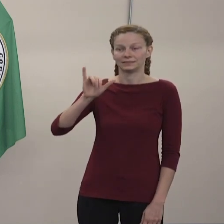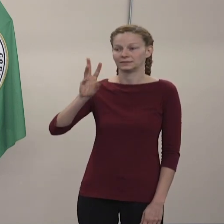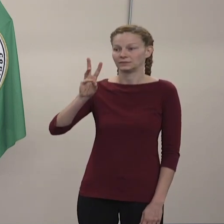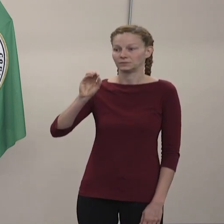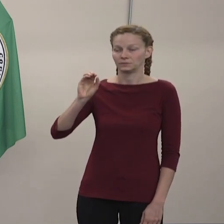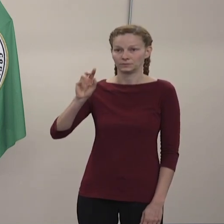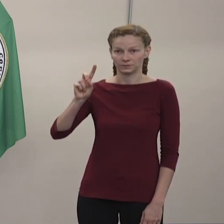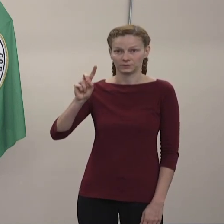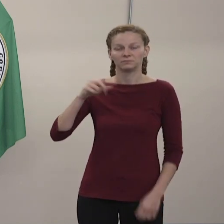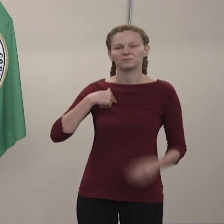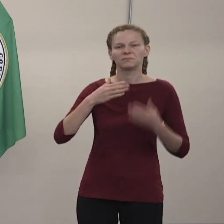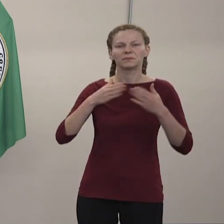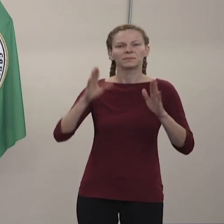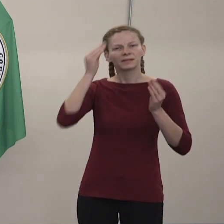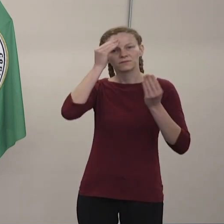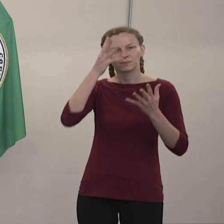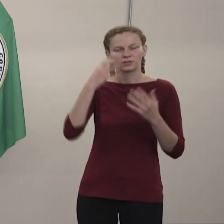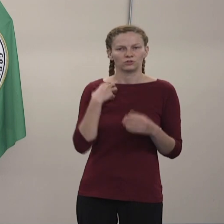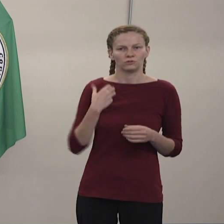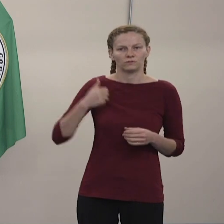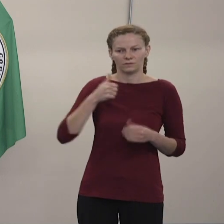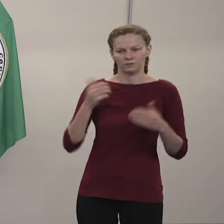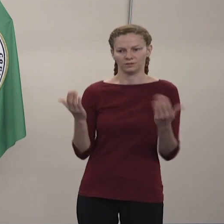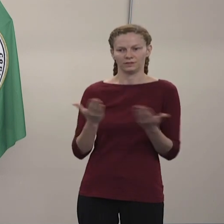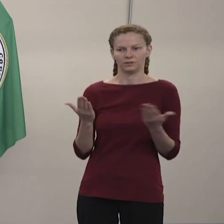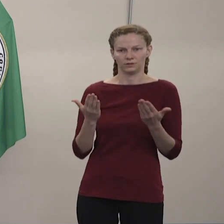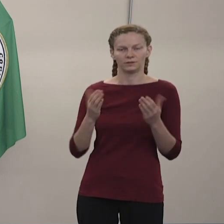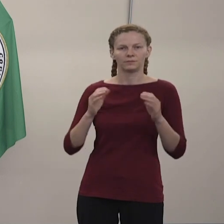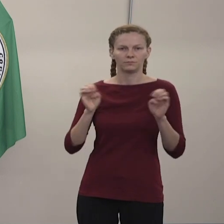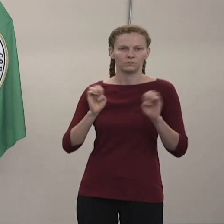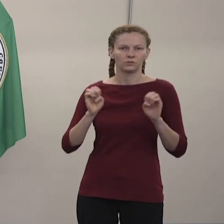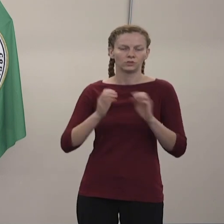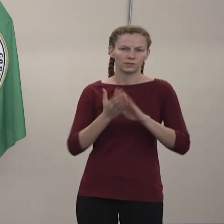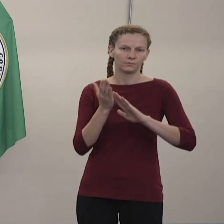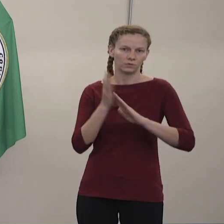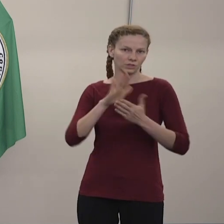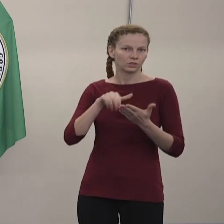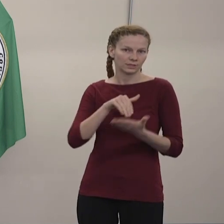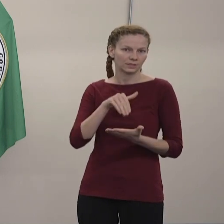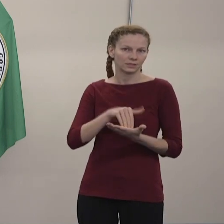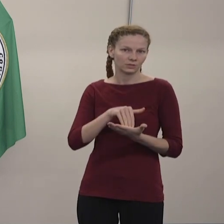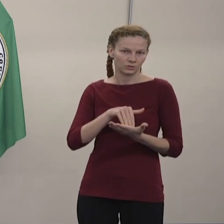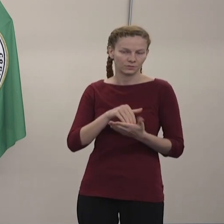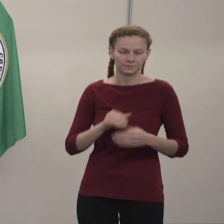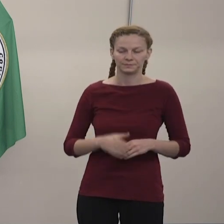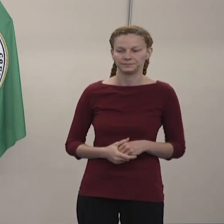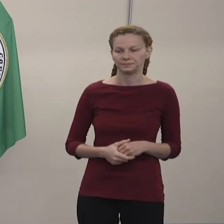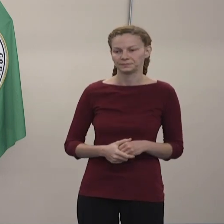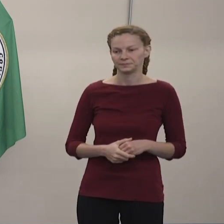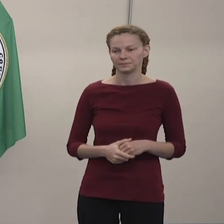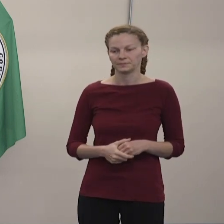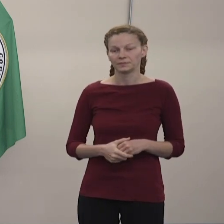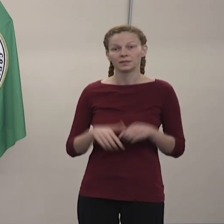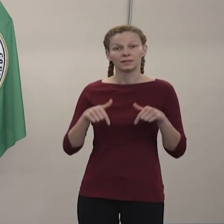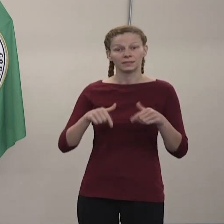Stacy Wood y soy una oficial de información aquí en el Centro de Operaciones de Emergencia. Esta actualización